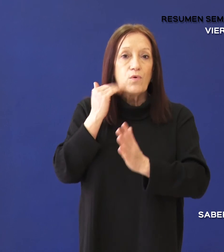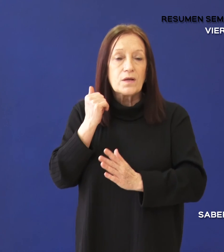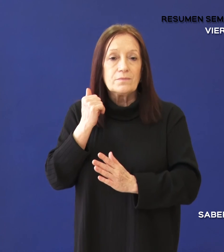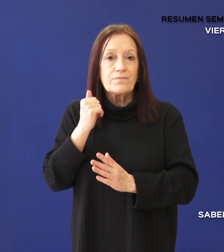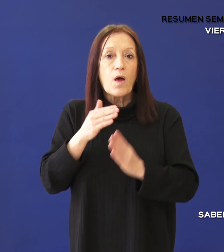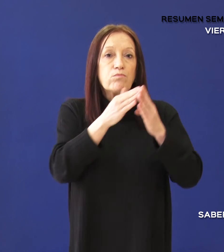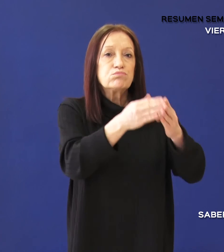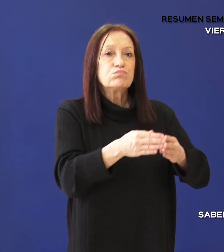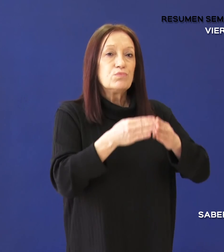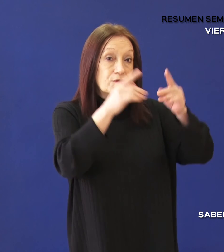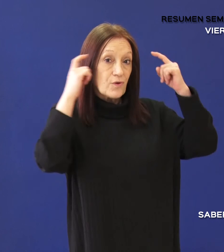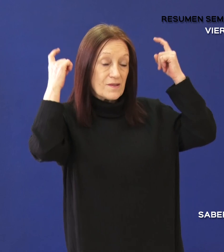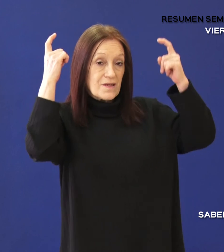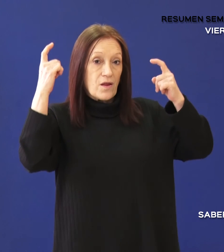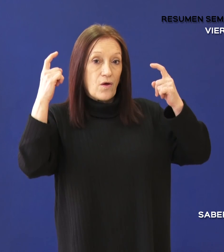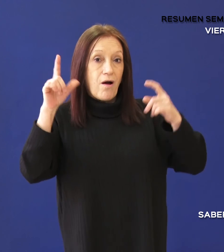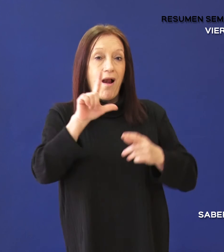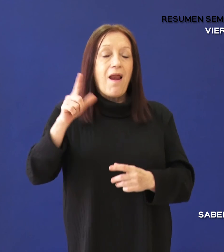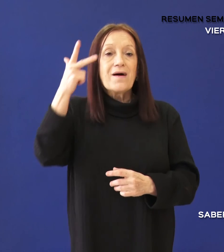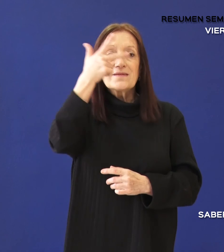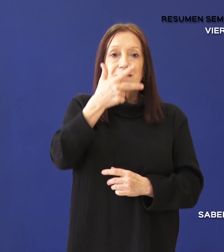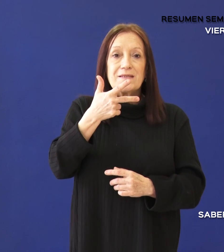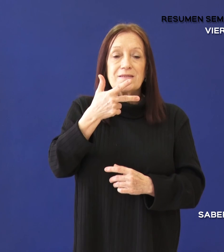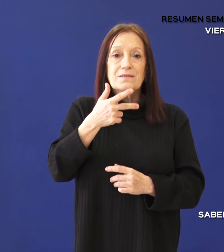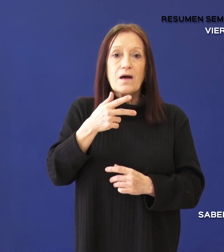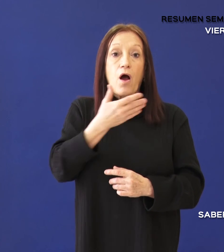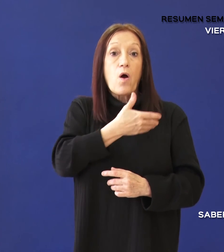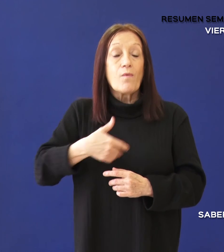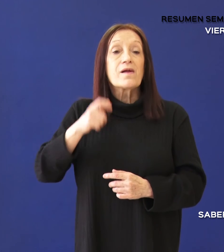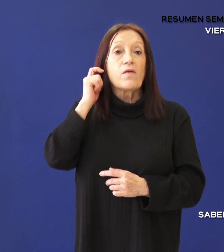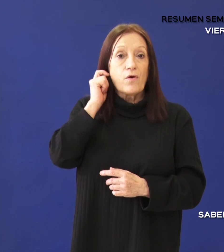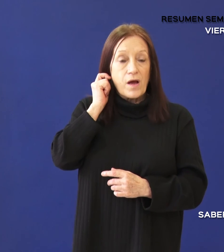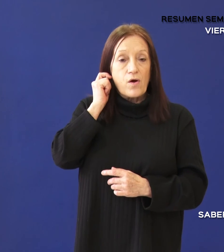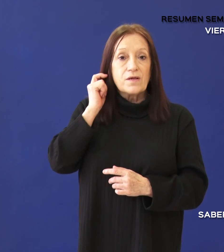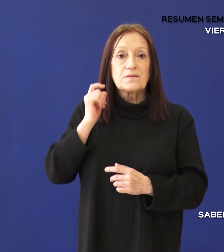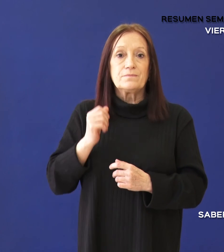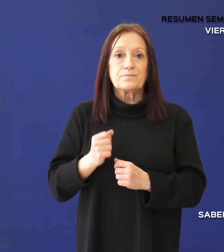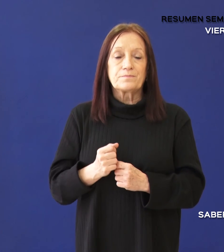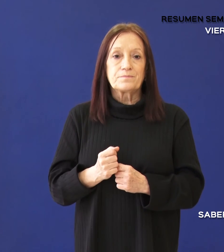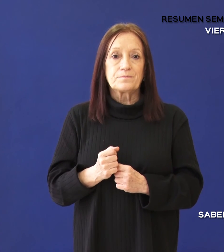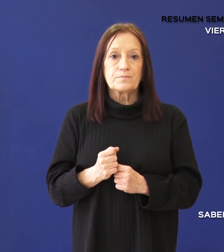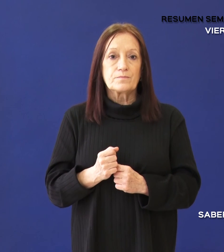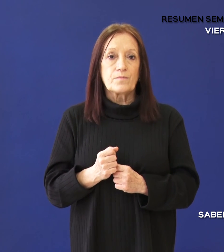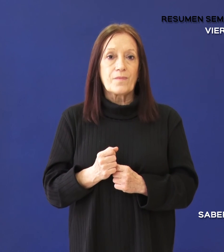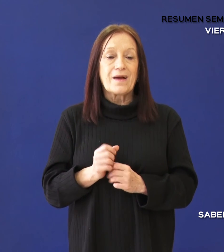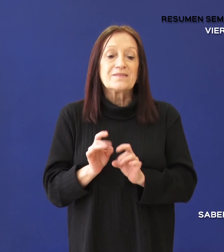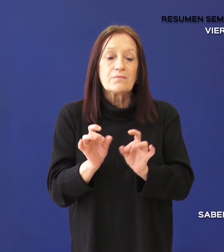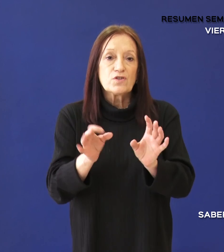Puerto Deseado, Las Heras, Gobernador Gregores. Transmisión por